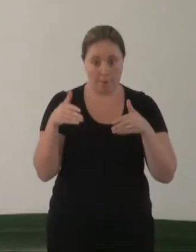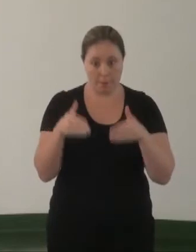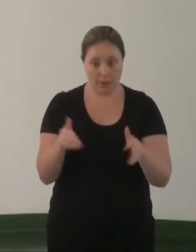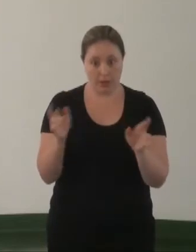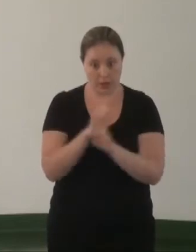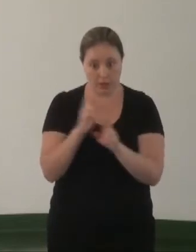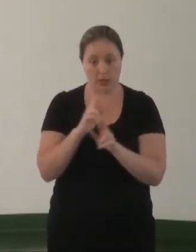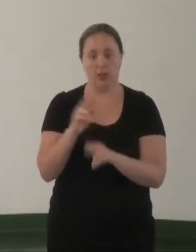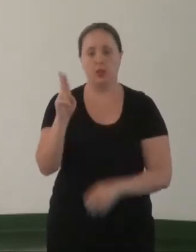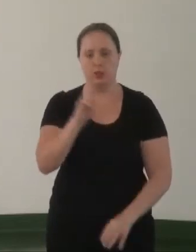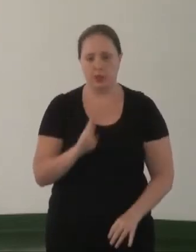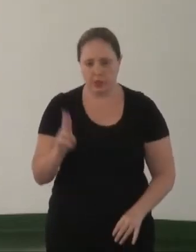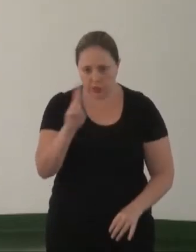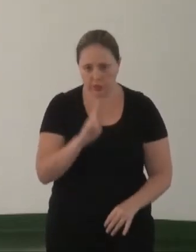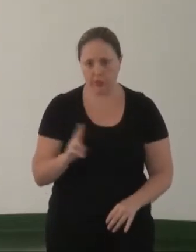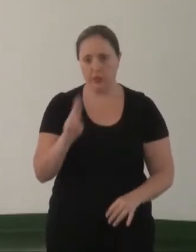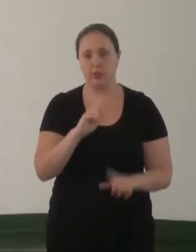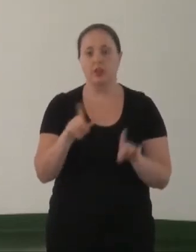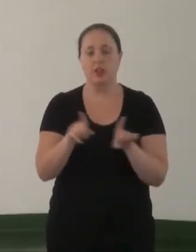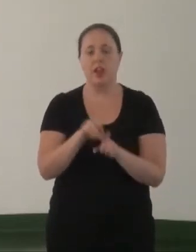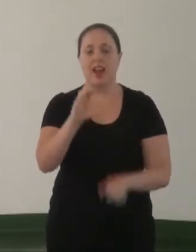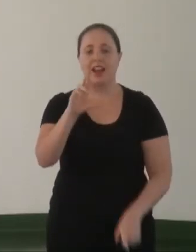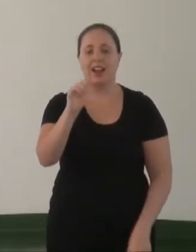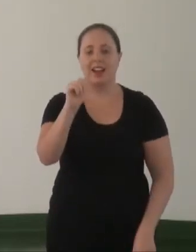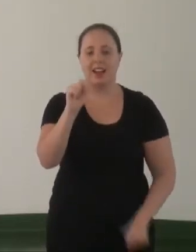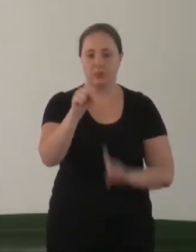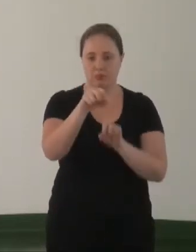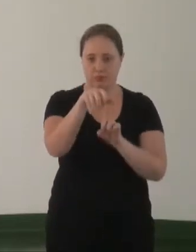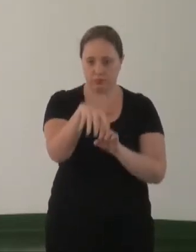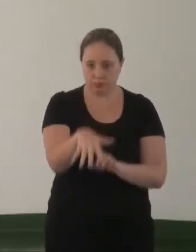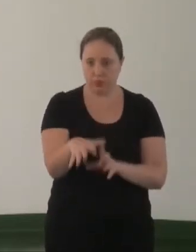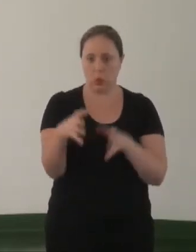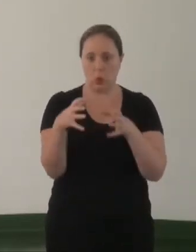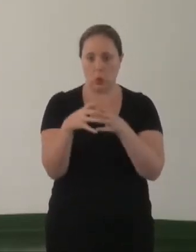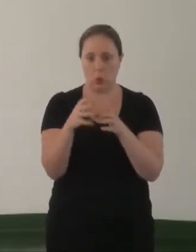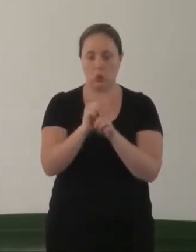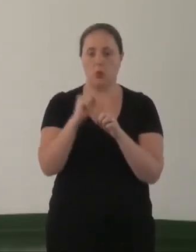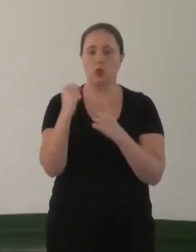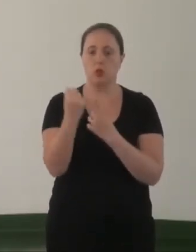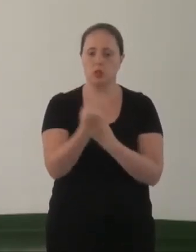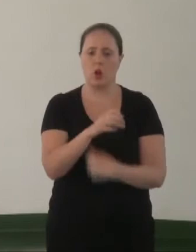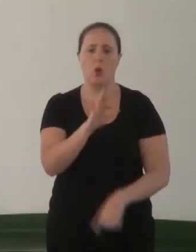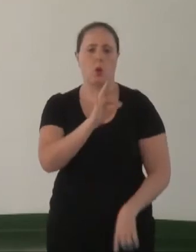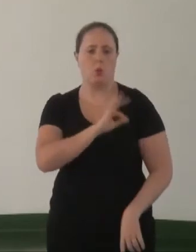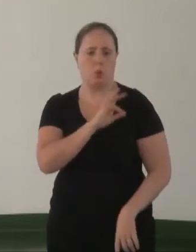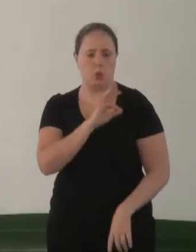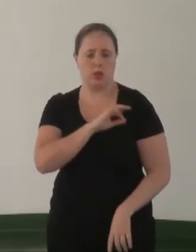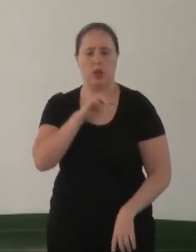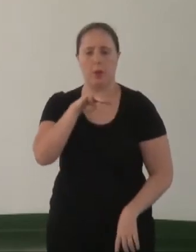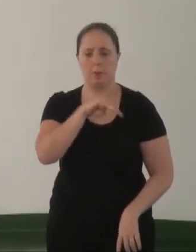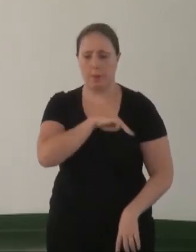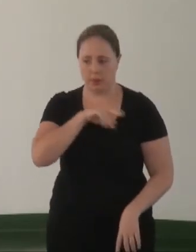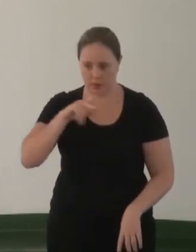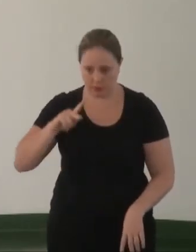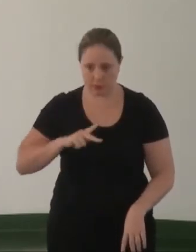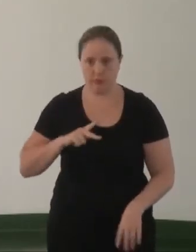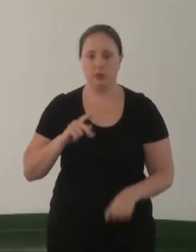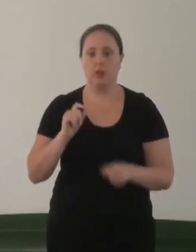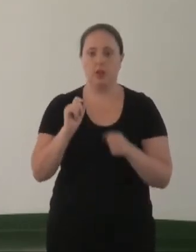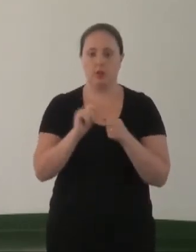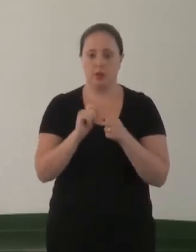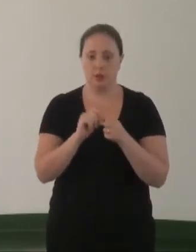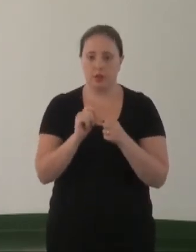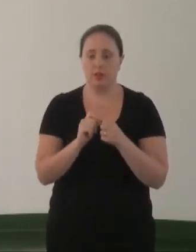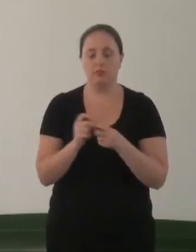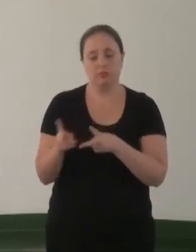universidades, do CRAS, do Movimento Social, da Polícia, do Ministério Público, para fazer a